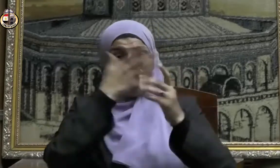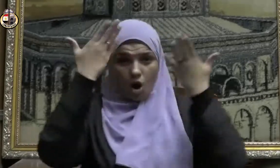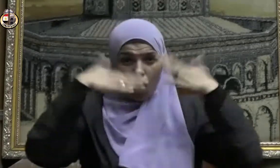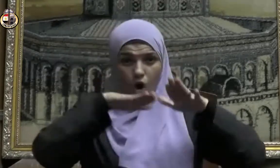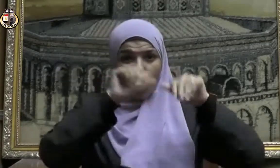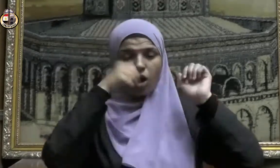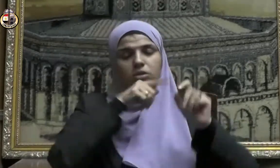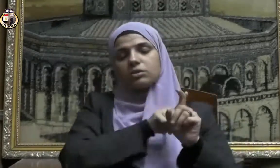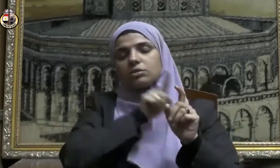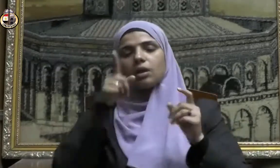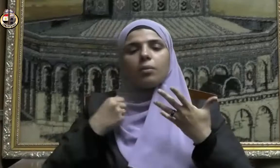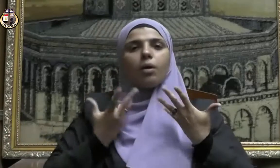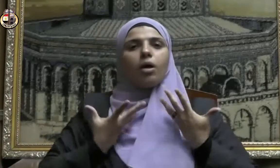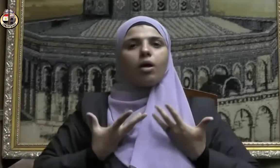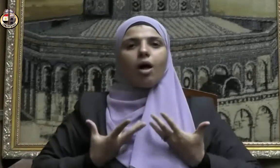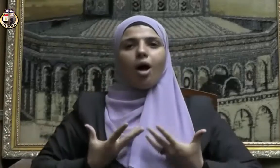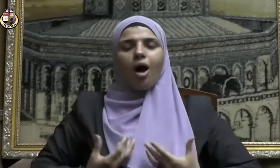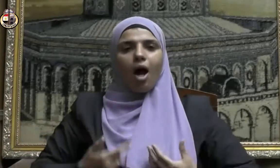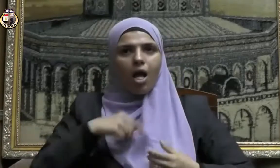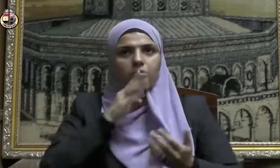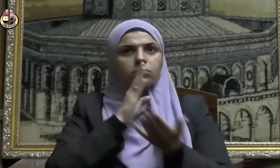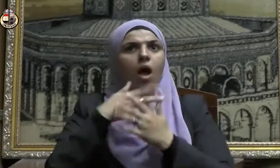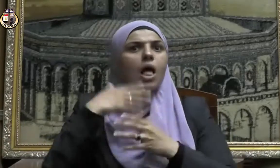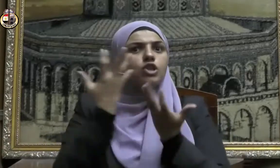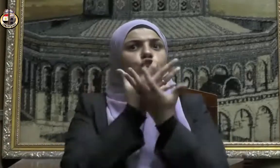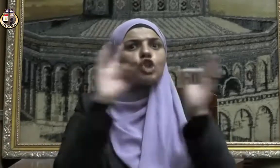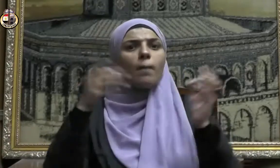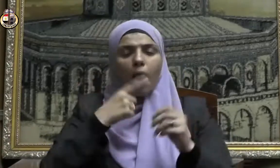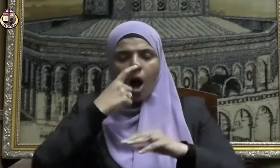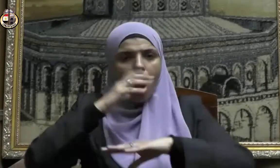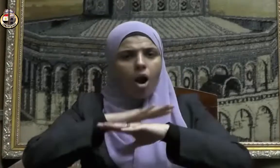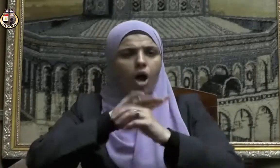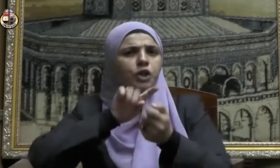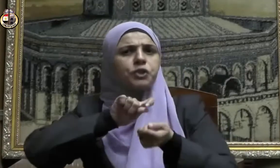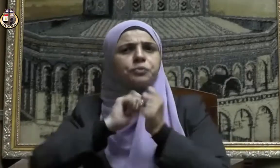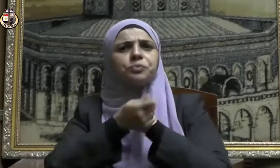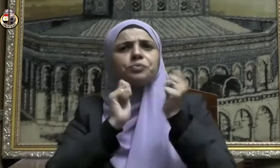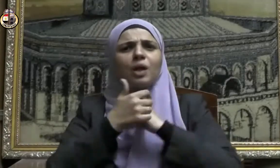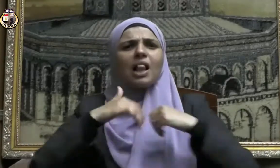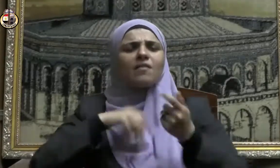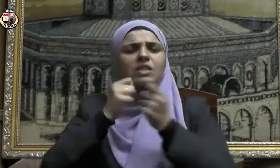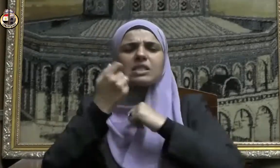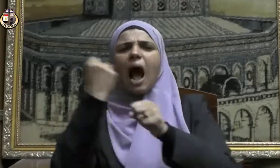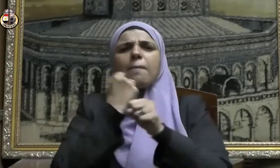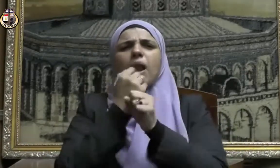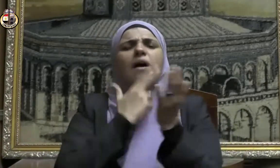وقد تحققت له مضامينه الأخلاقية والسلوكية